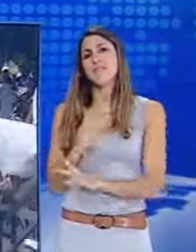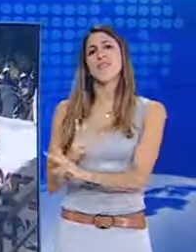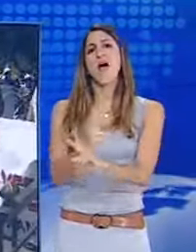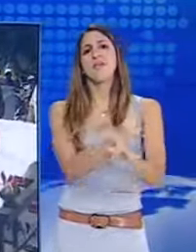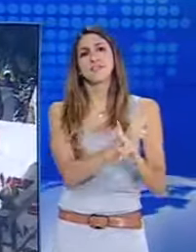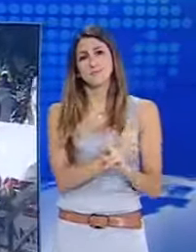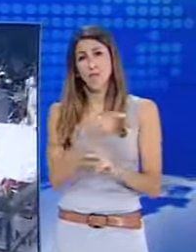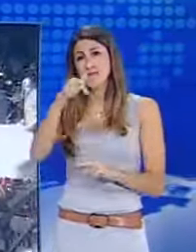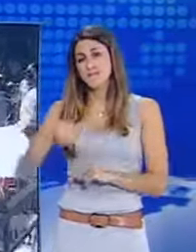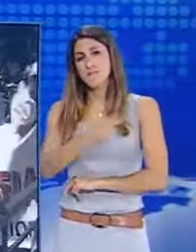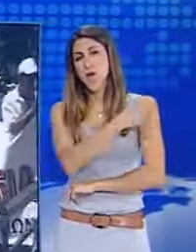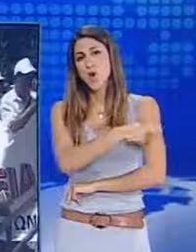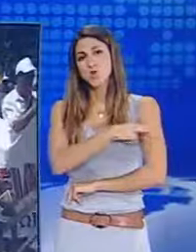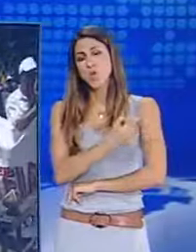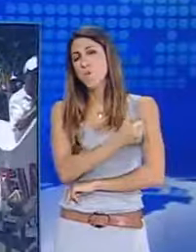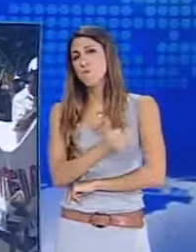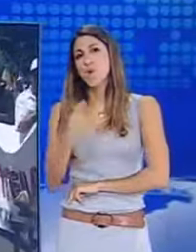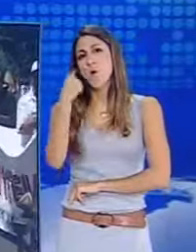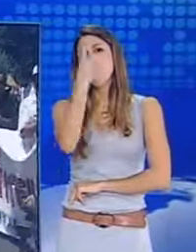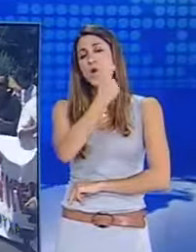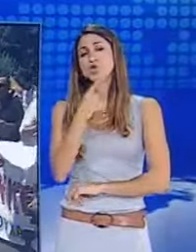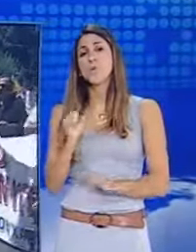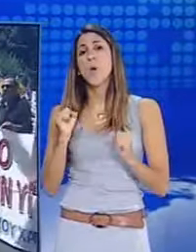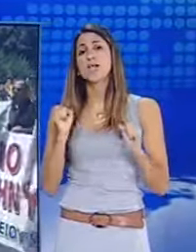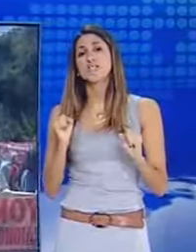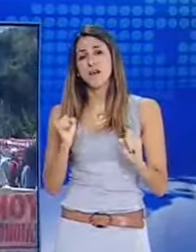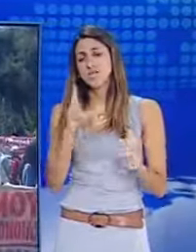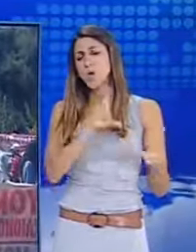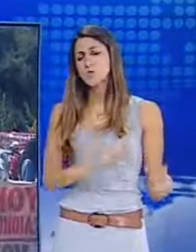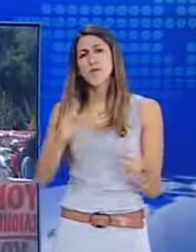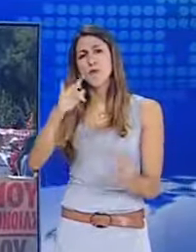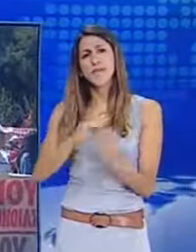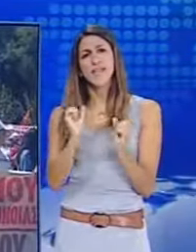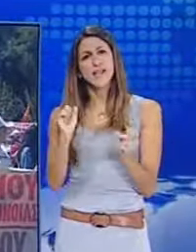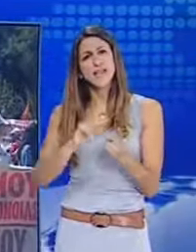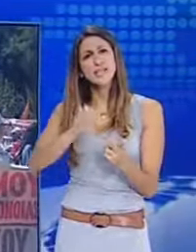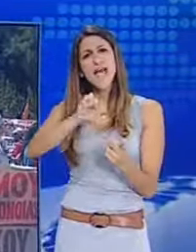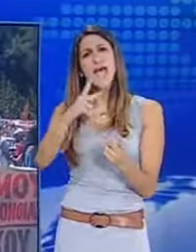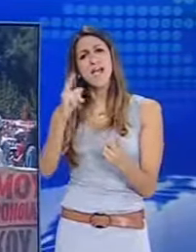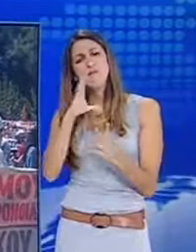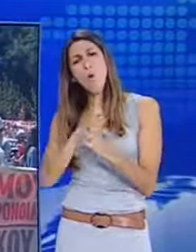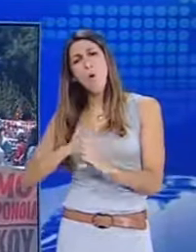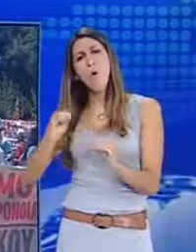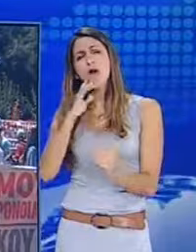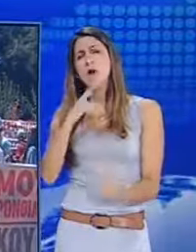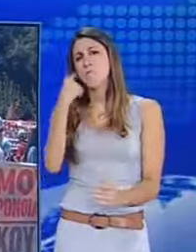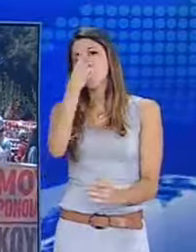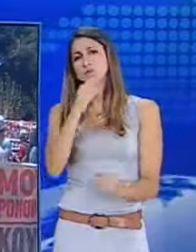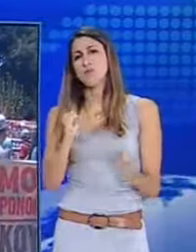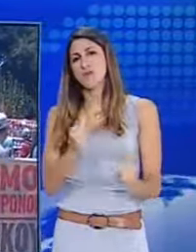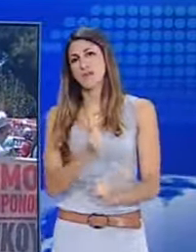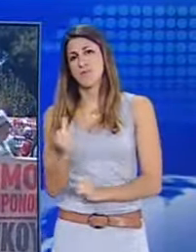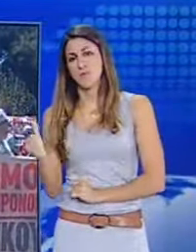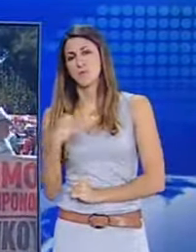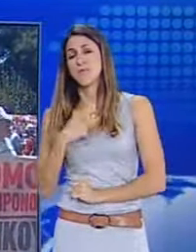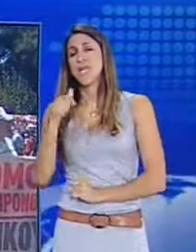διαμαρτυρώμενοι για την κινητικότητα μέσω διαφεσιμότητας 2.500 υγειονομικών υπαλλήλων. Οι απεργοί πραγματοποίησαν συγκέντρωση